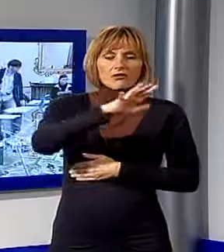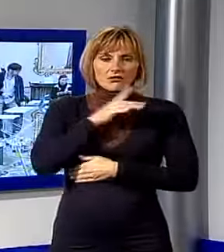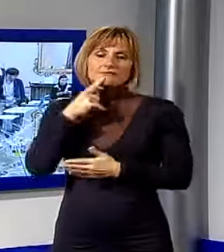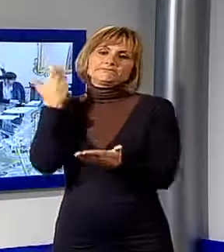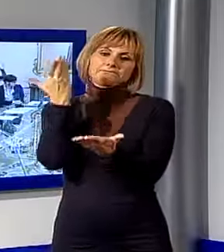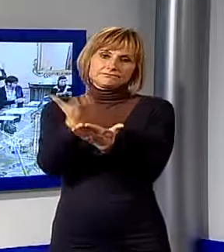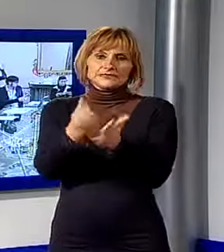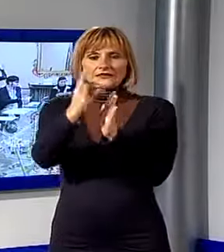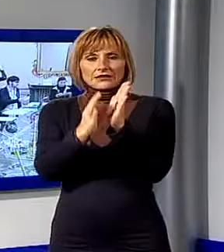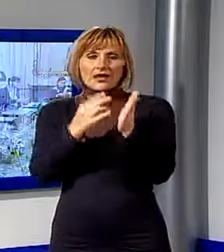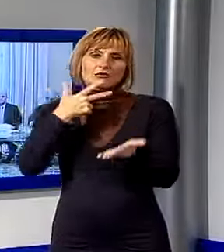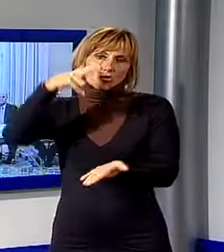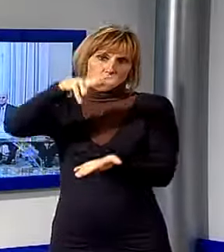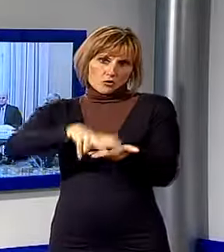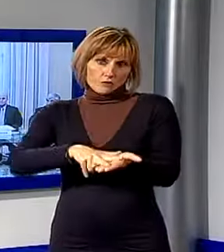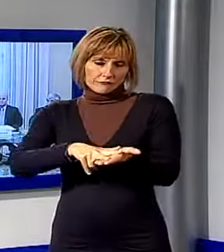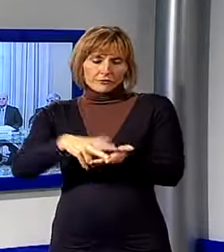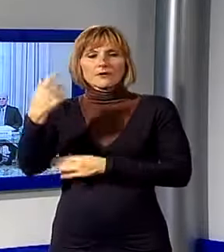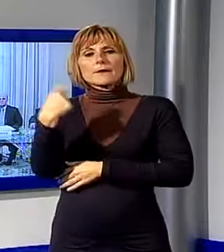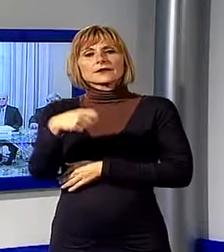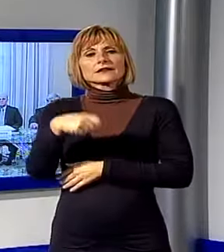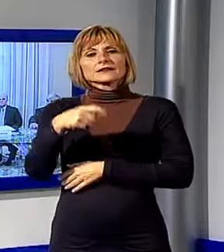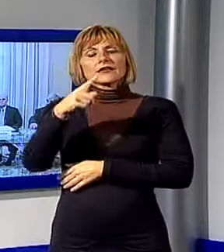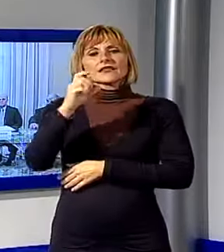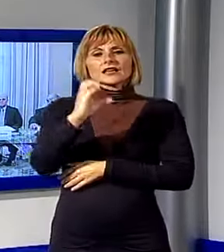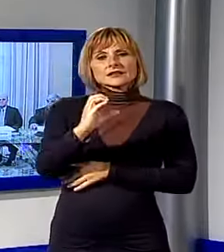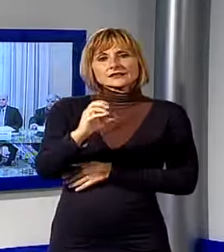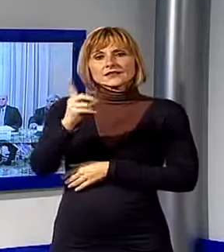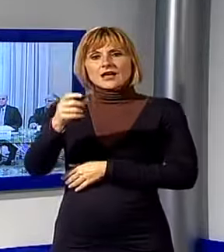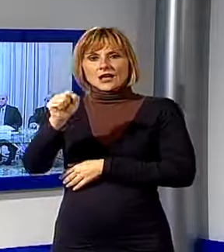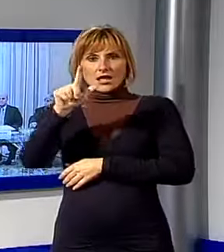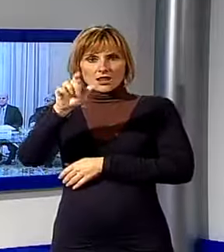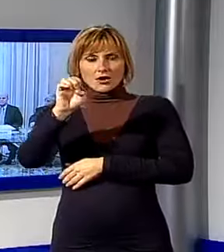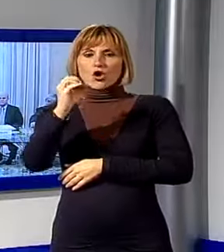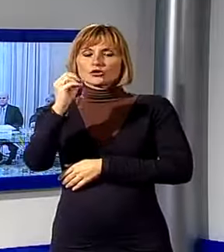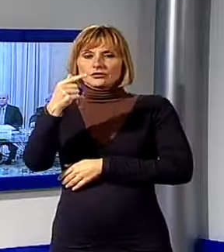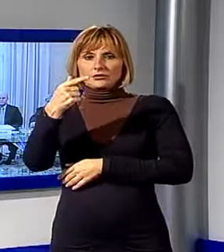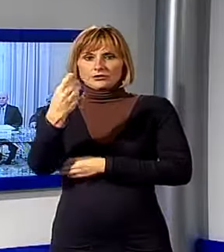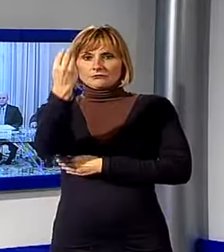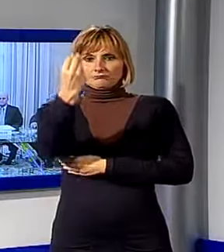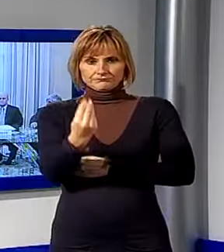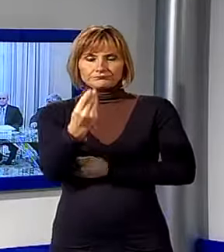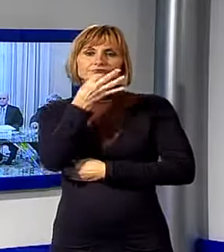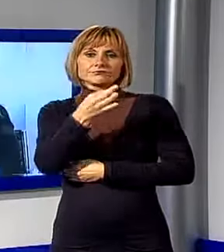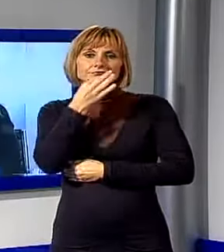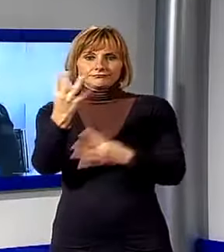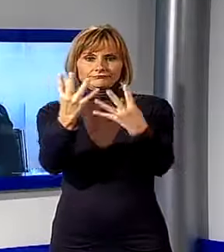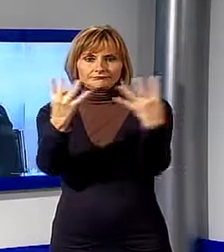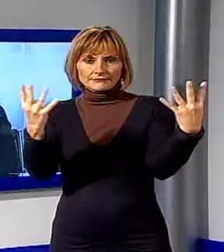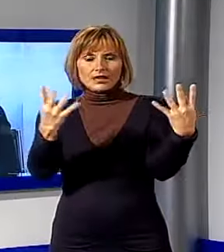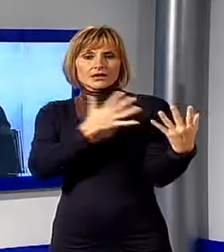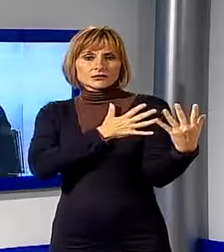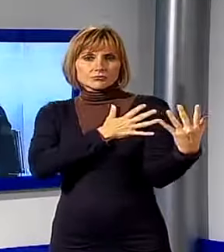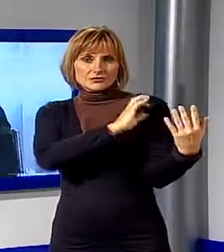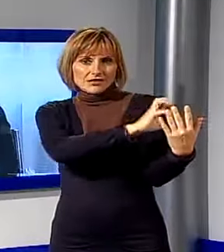all'Associazione Industriali dalla Presidente Cristina Galeotti affiancata dai responsabili dei diversi settori produttivi. Sebbene